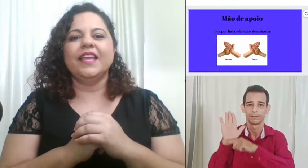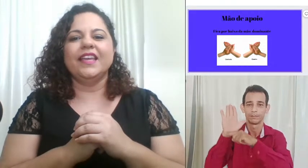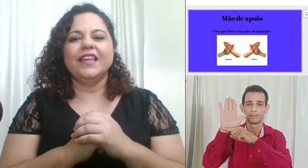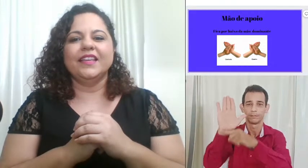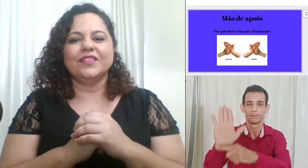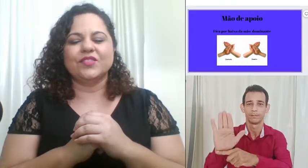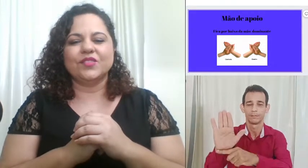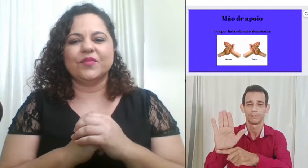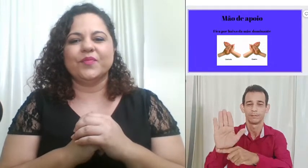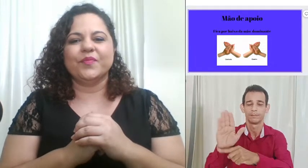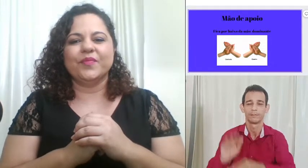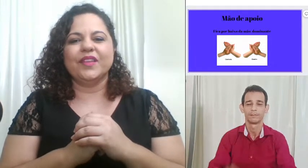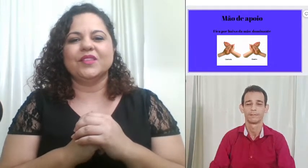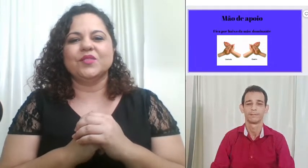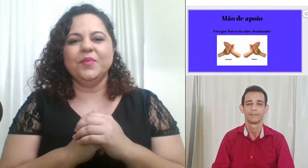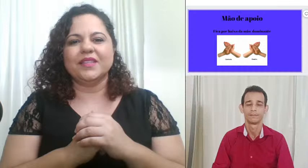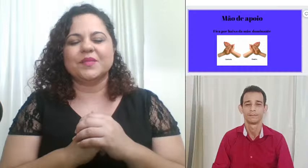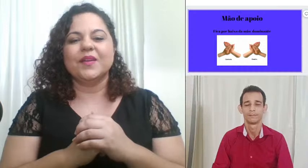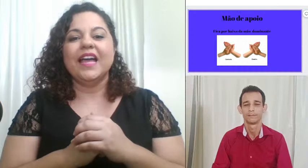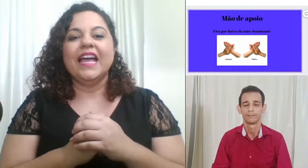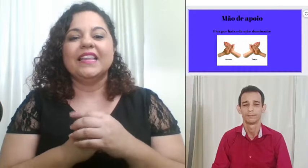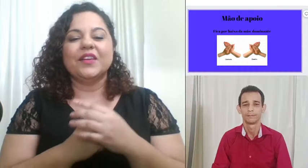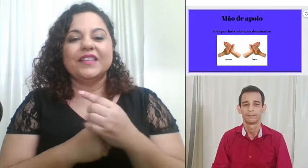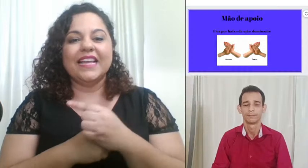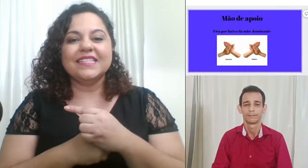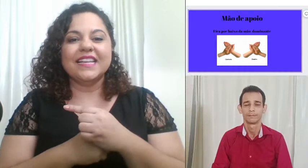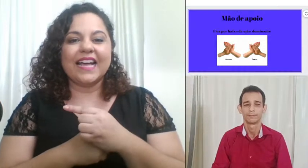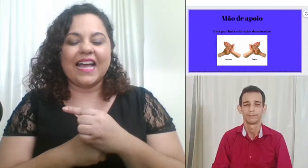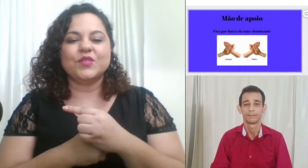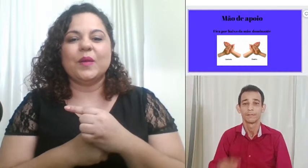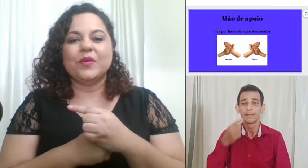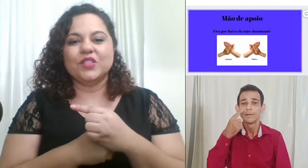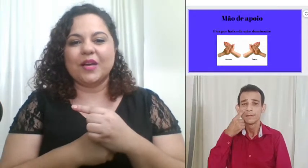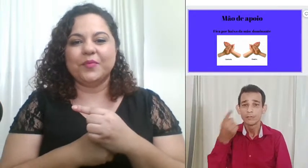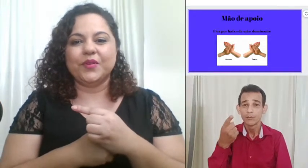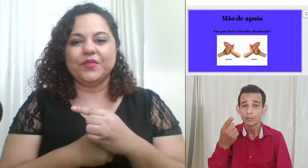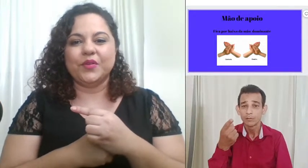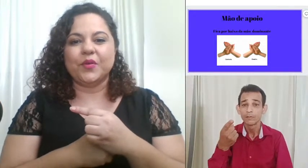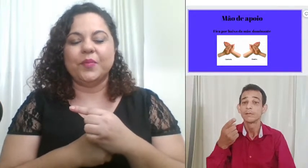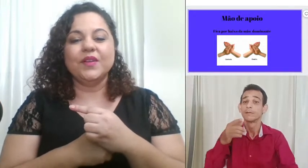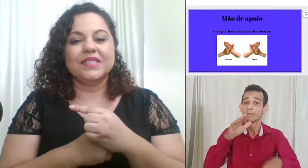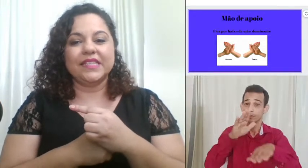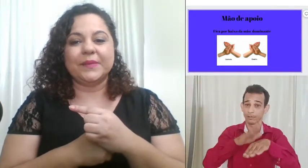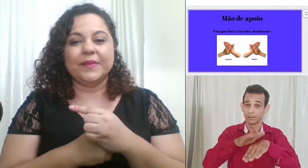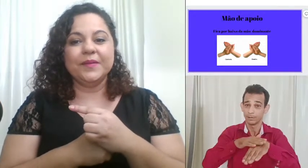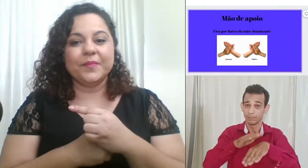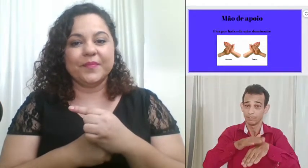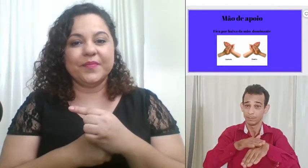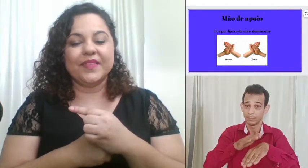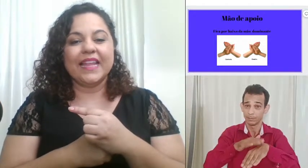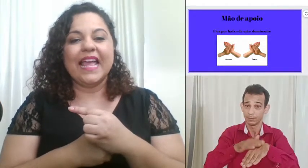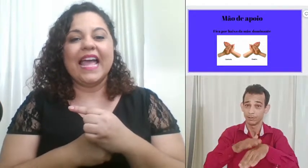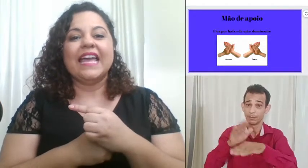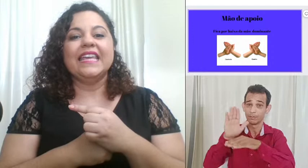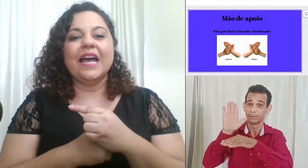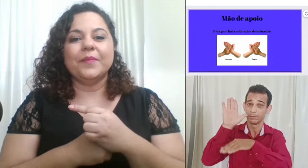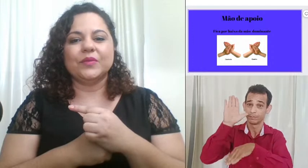isso isso mesmo então nesse caso a mão de apoio ficou por cima e a mão